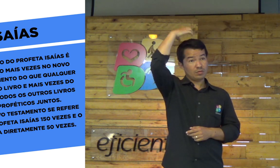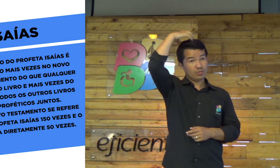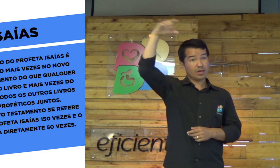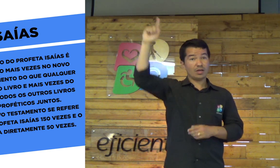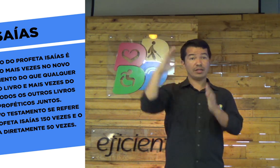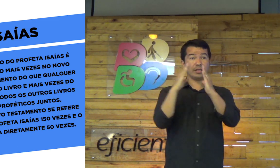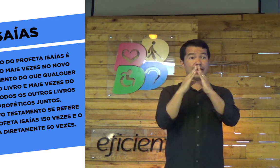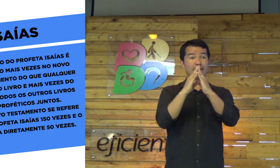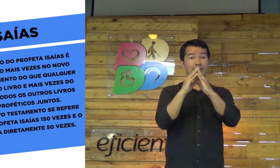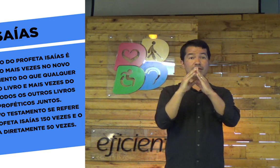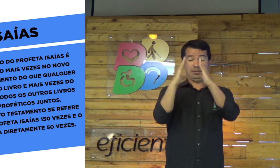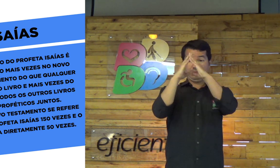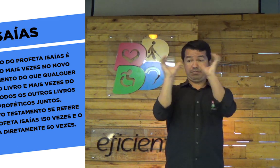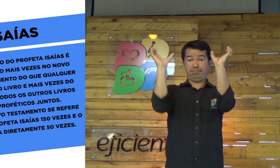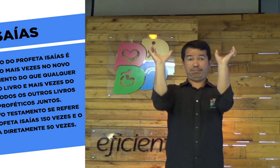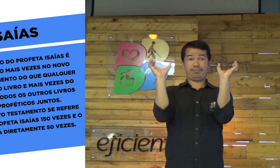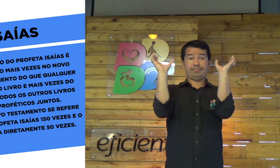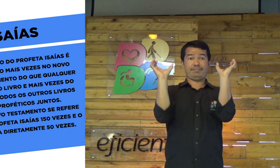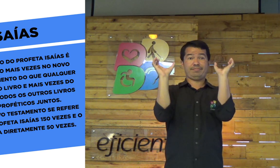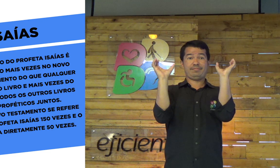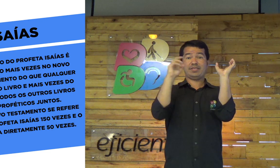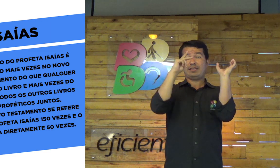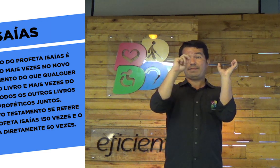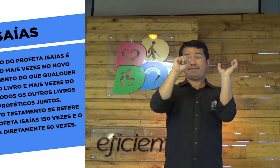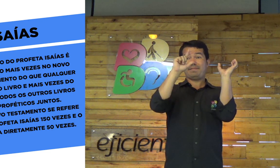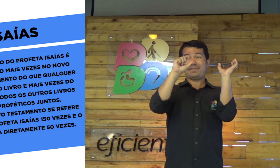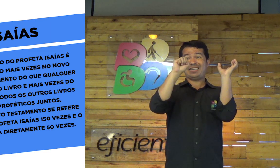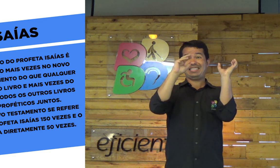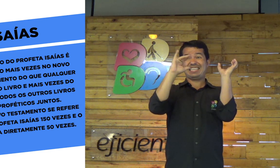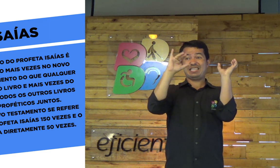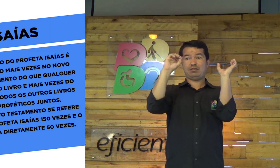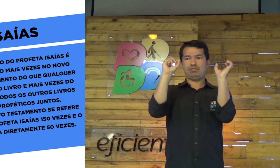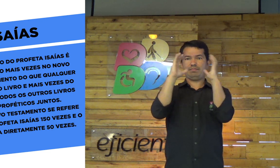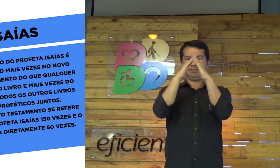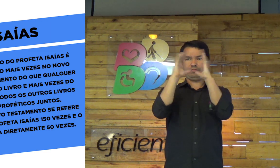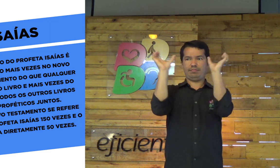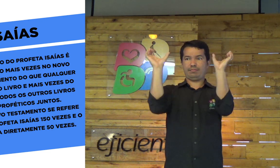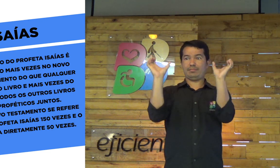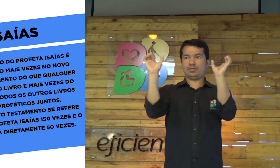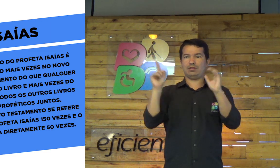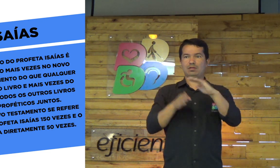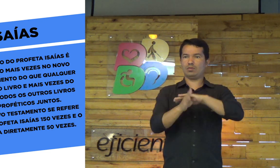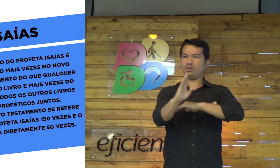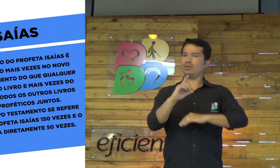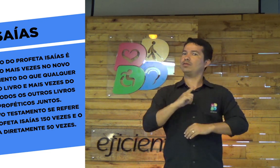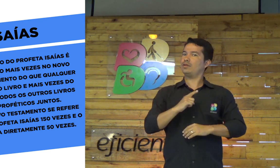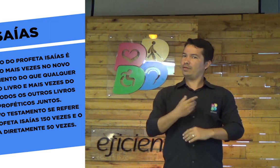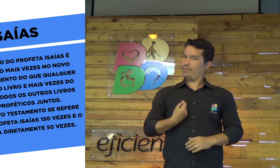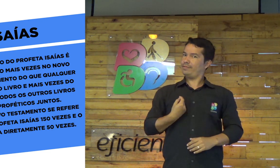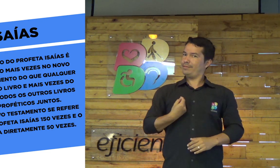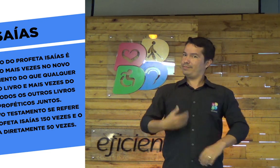Algumas pessoas falam que ele é sobrinho do rei. Ele morava em um palácio.